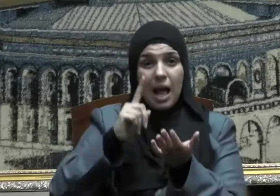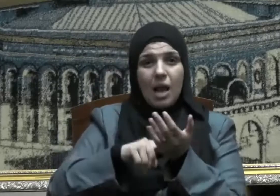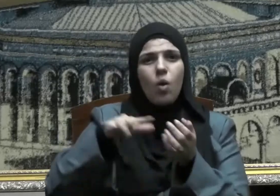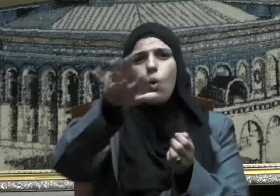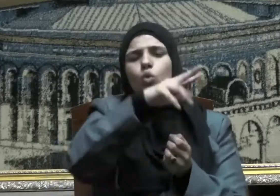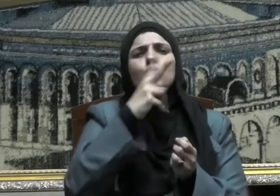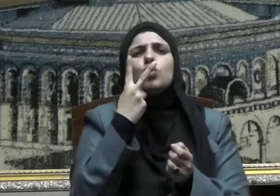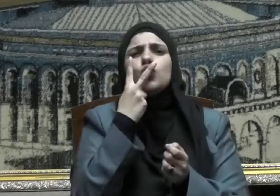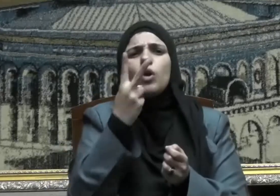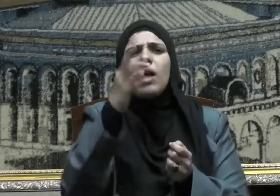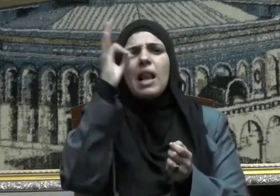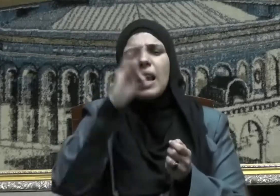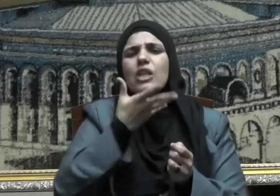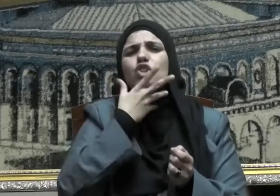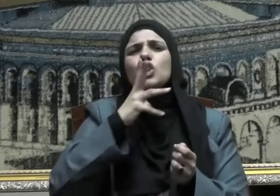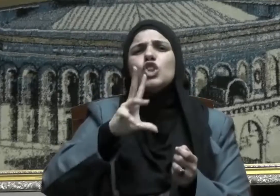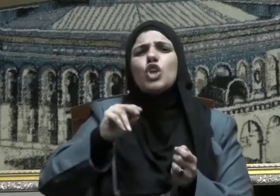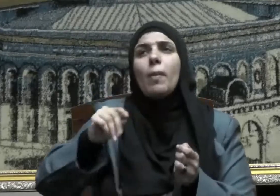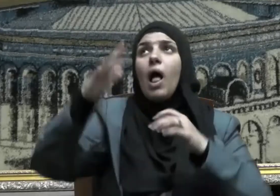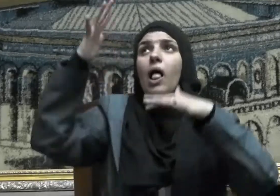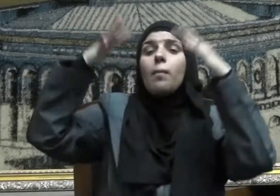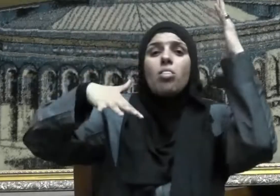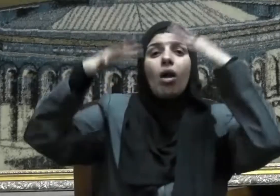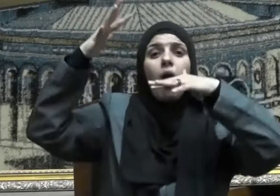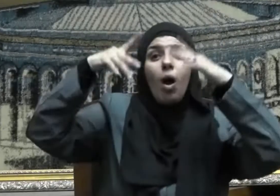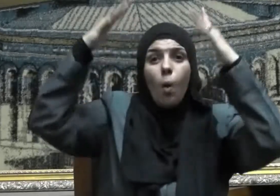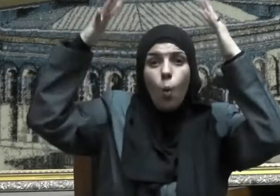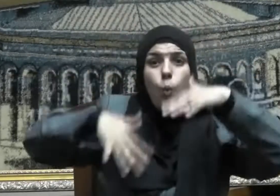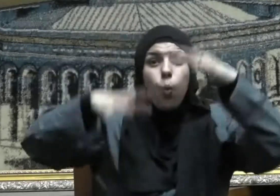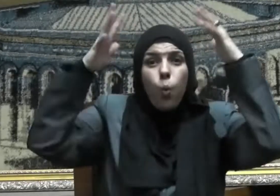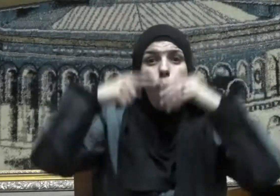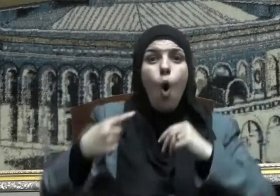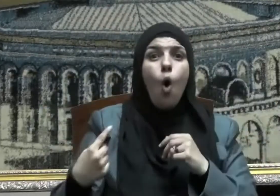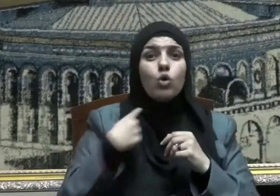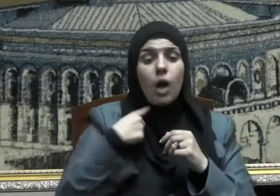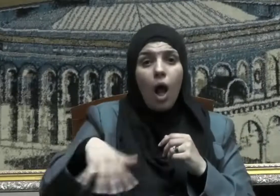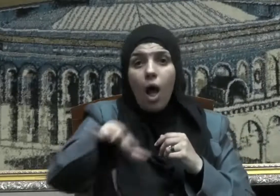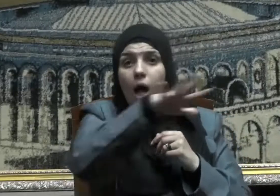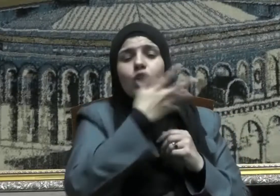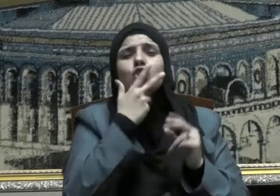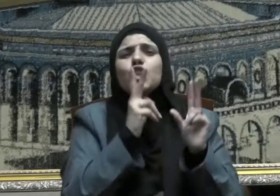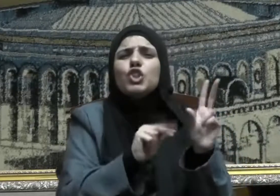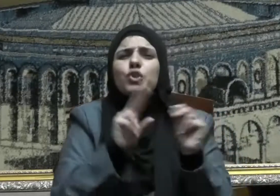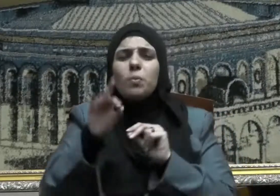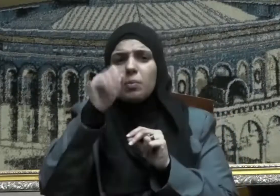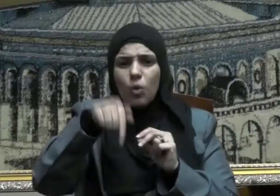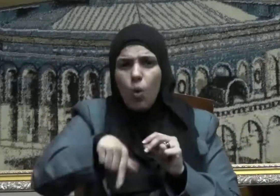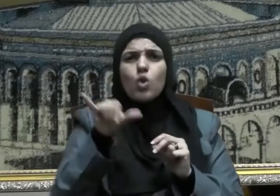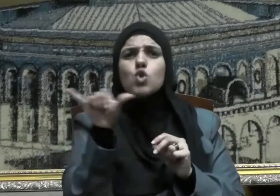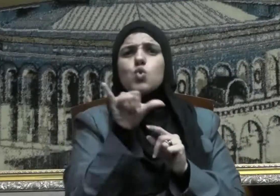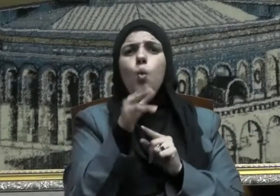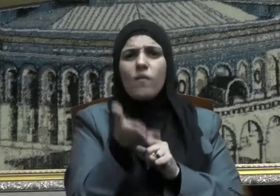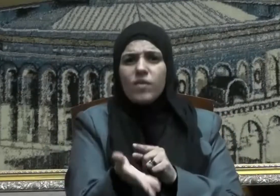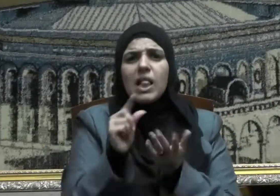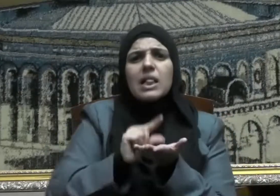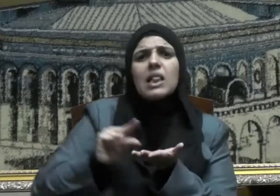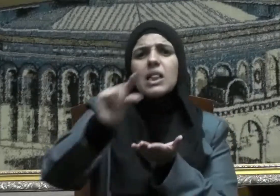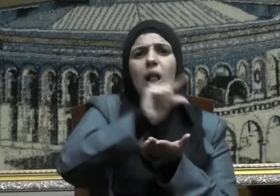أنها غثاء كغثاء السيل لأن الظروف الاستثنائية التي تمر بها